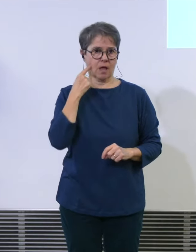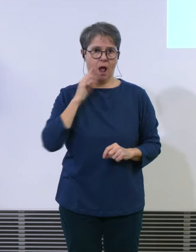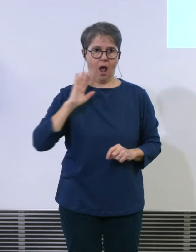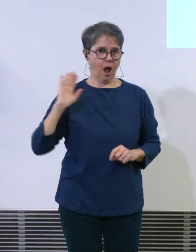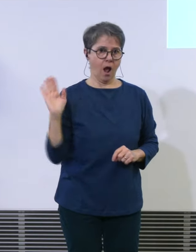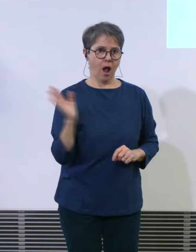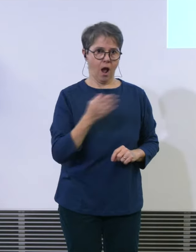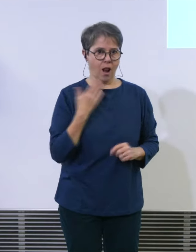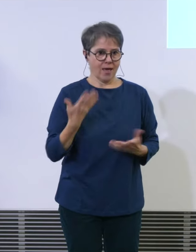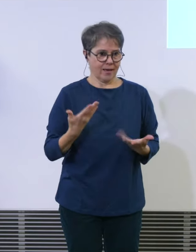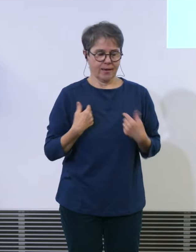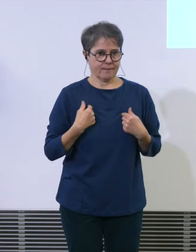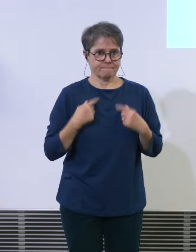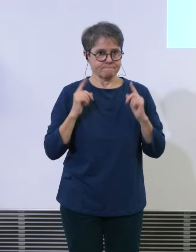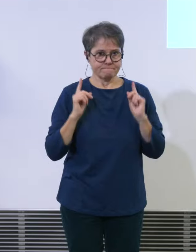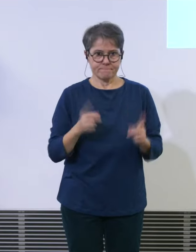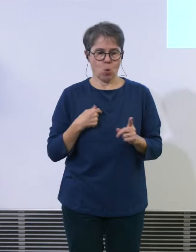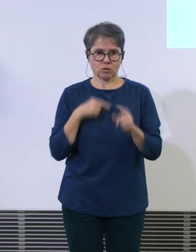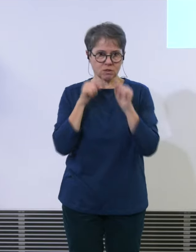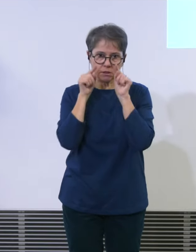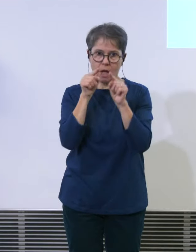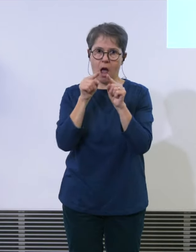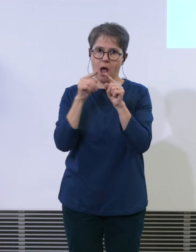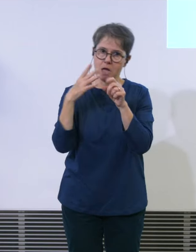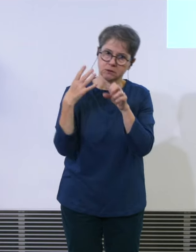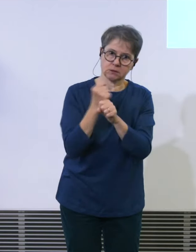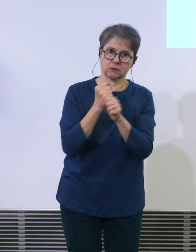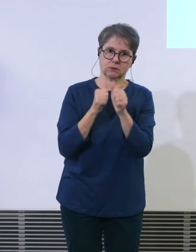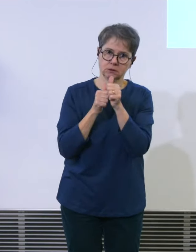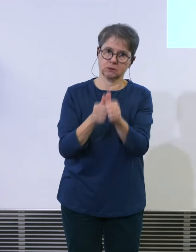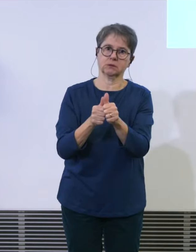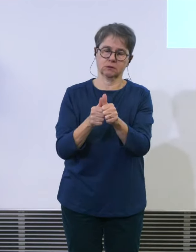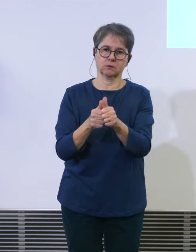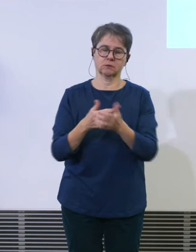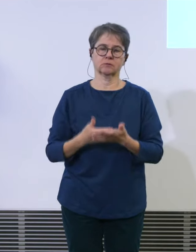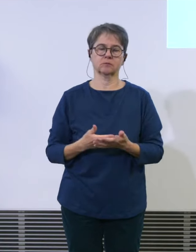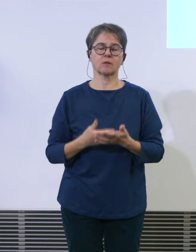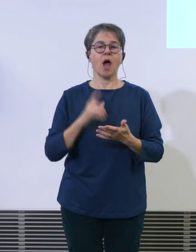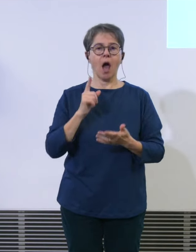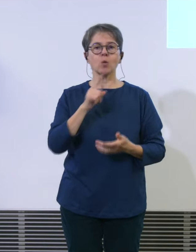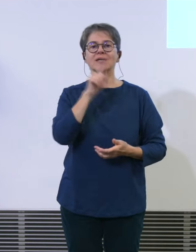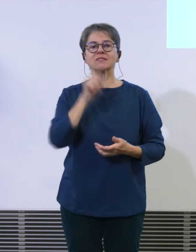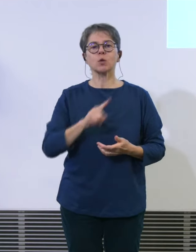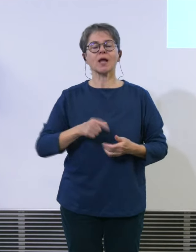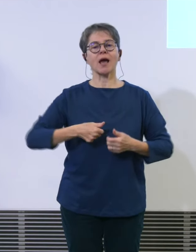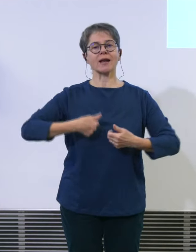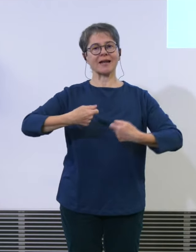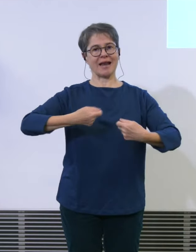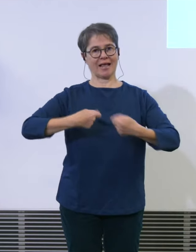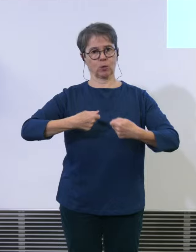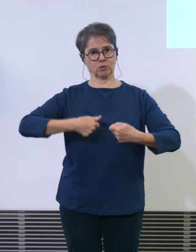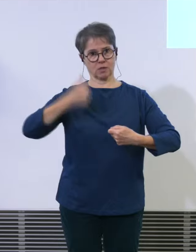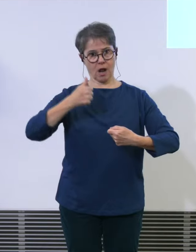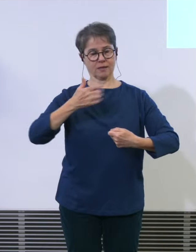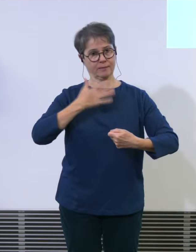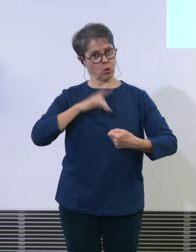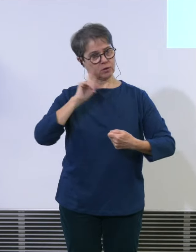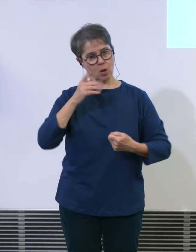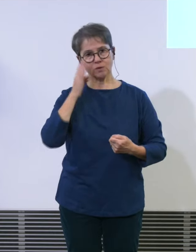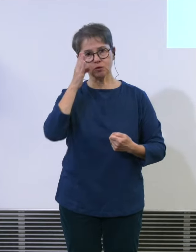geschuldet und auch der zürcher regierungsrat er will auch in zukunft einen attraktiven flughafen er